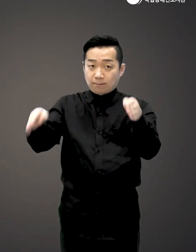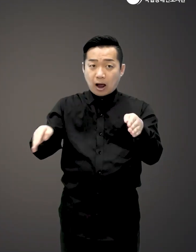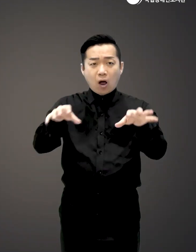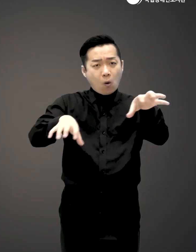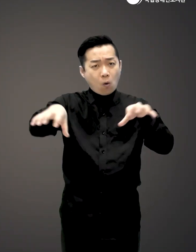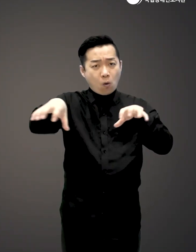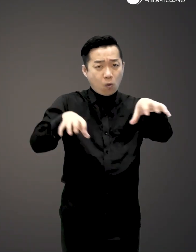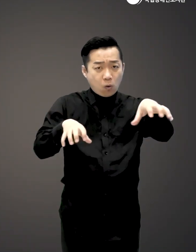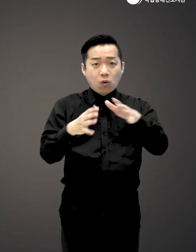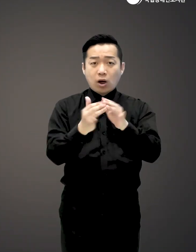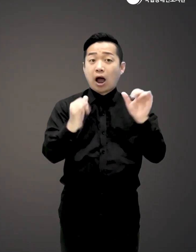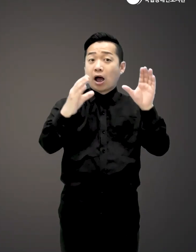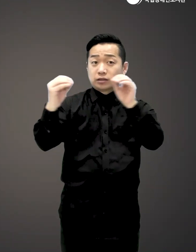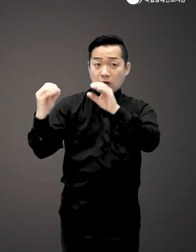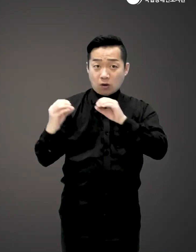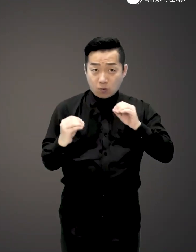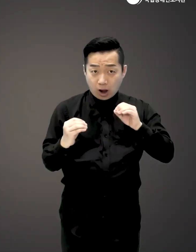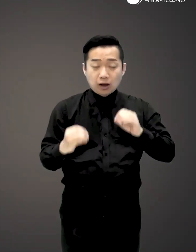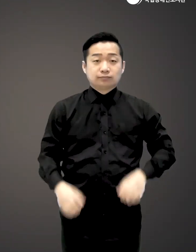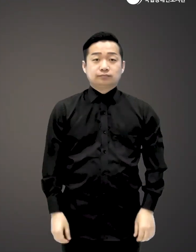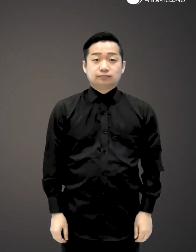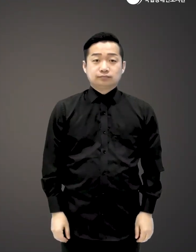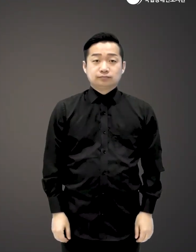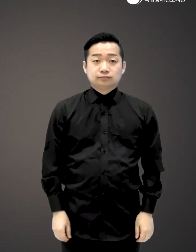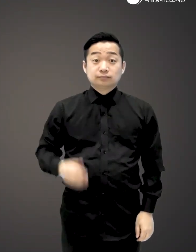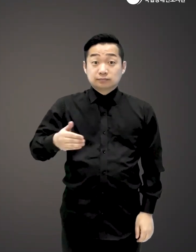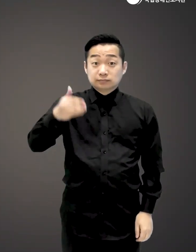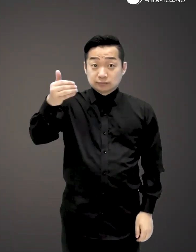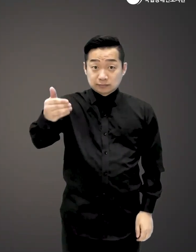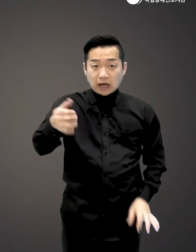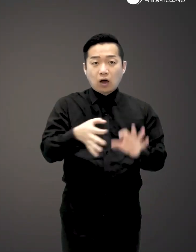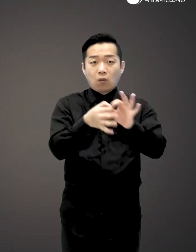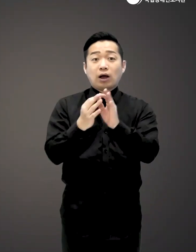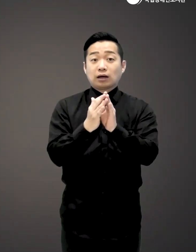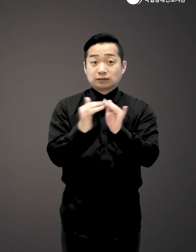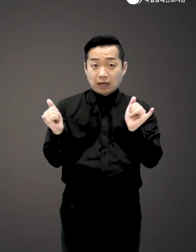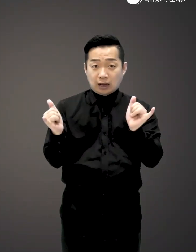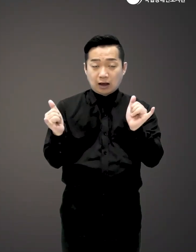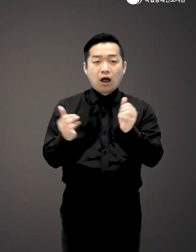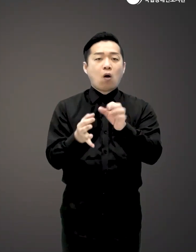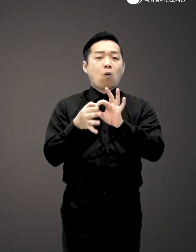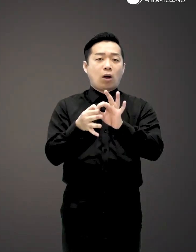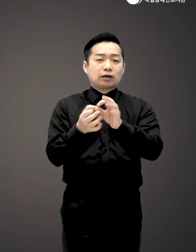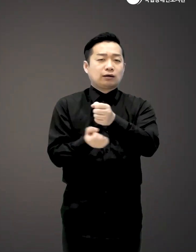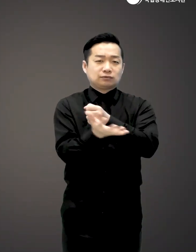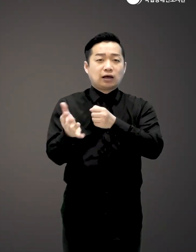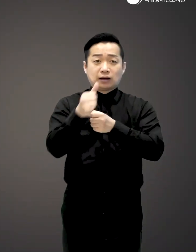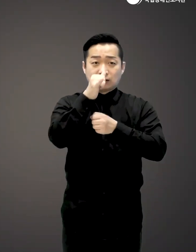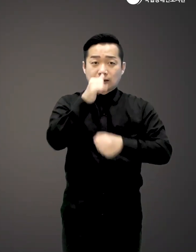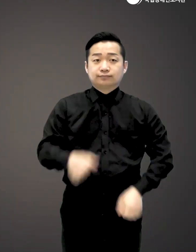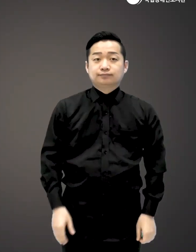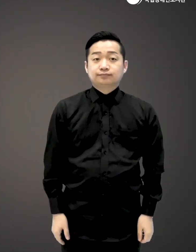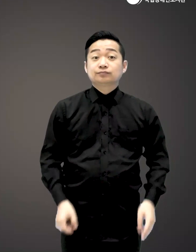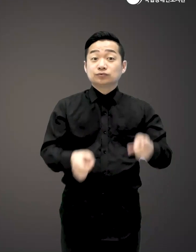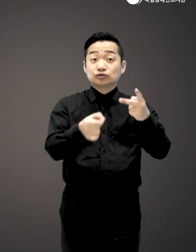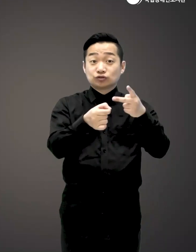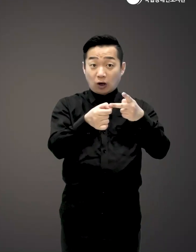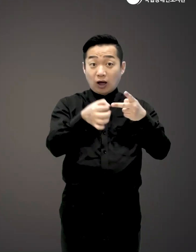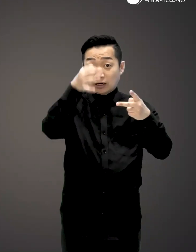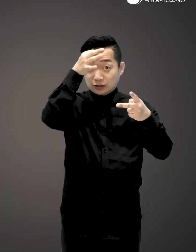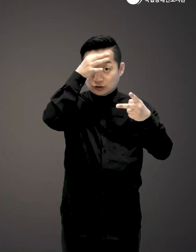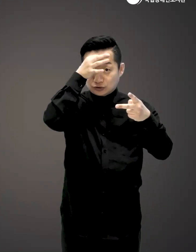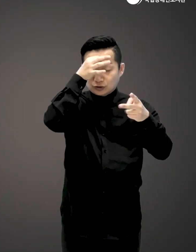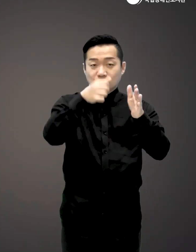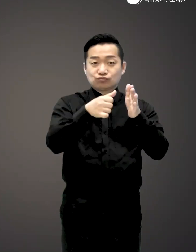배치하느냐에 따라 사람 간의 대화 나아가서는 함께하는 이들과의 관계까지 좌우되기 때문입니다 두 번째